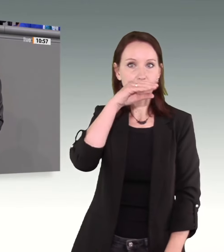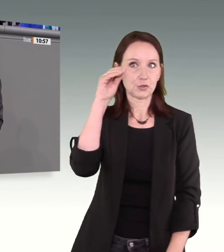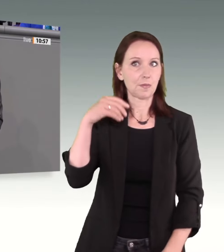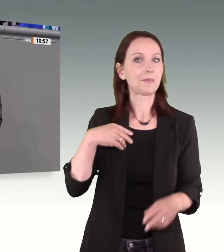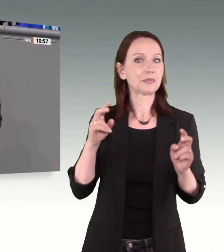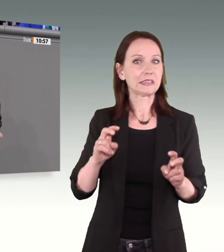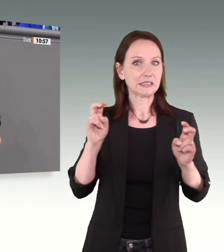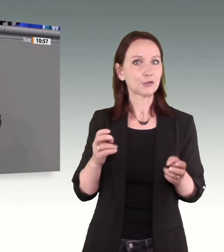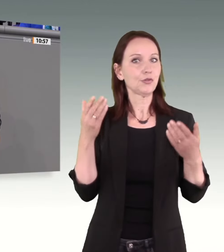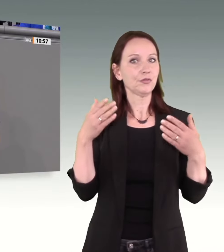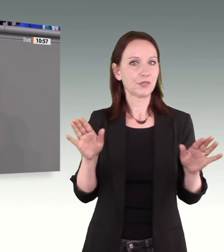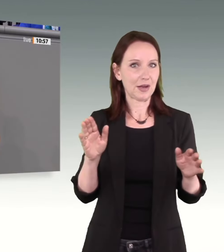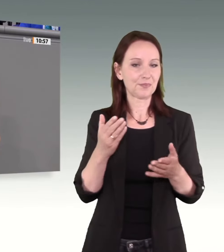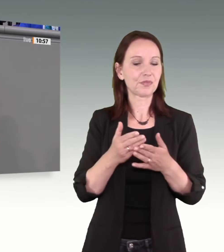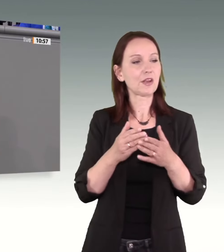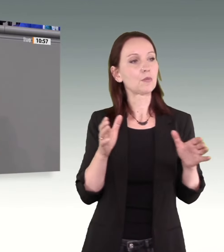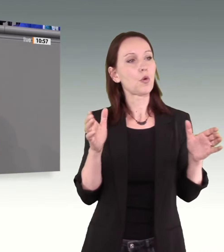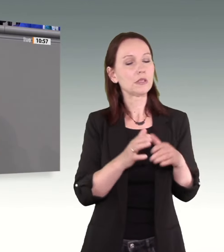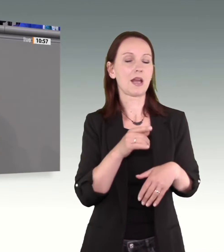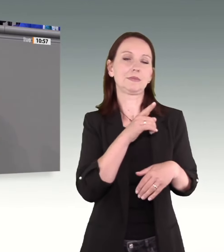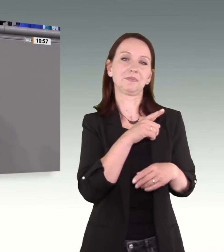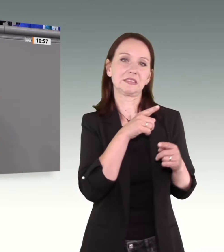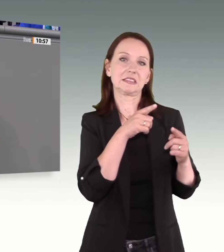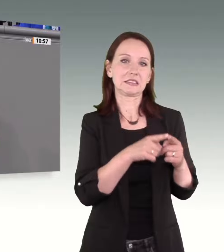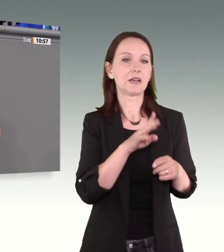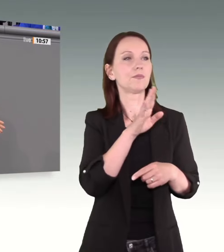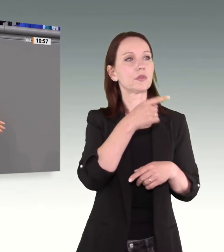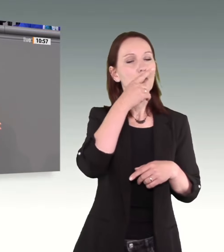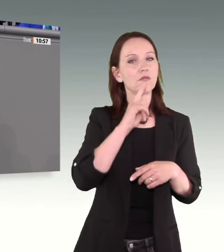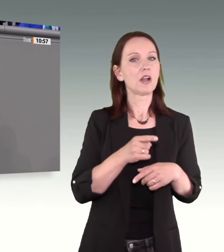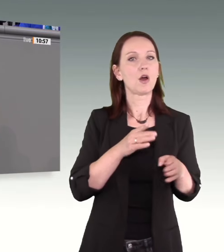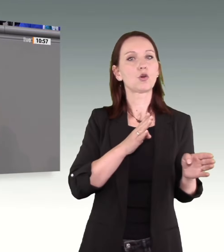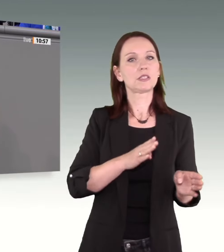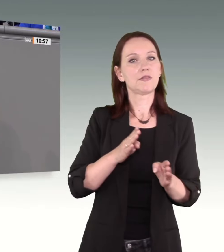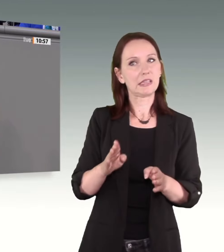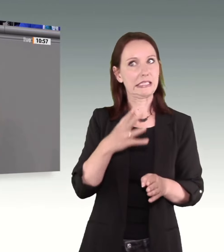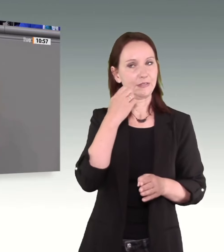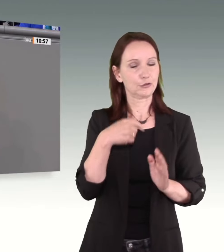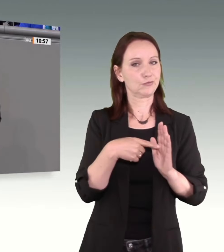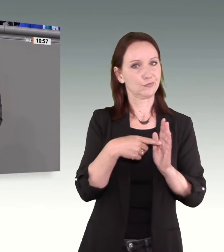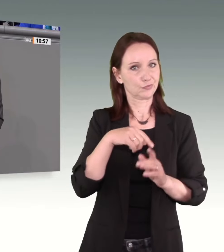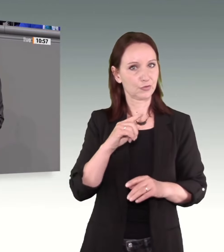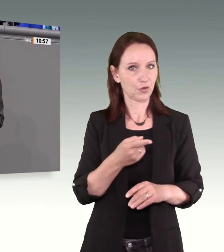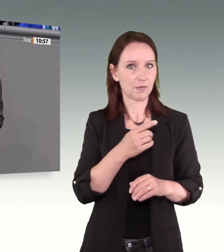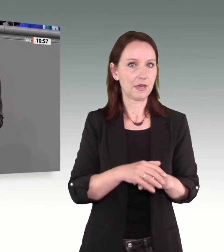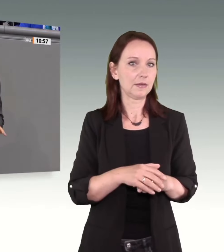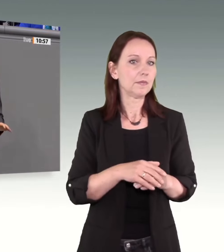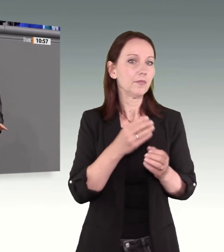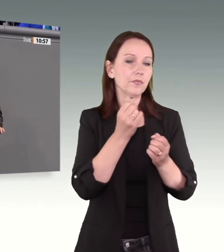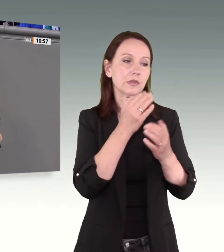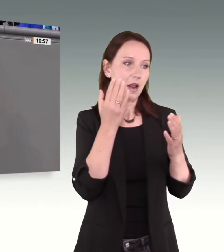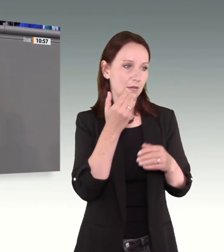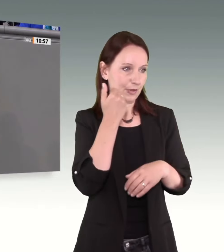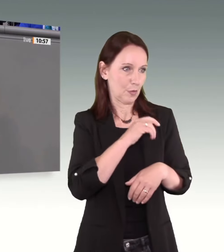noch einmal versuchen, ihr konservatives Profil zu schärfen. Das kann ich Ihnen, werte Kolleginnen und Kollegen von der Union, und natürlich nicht